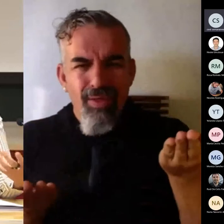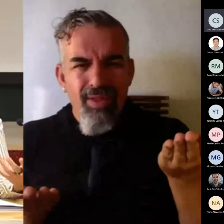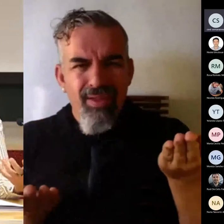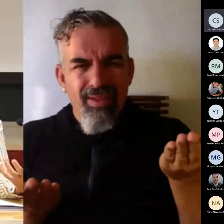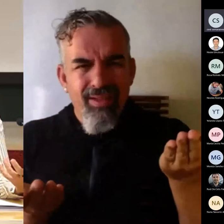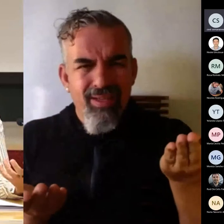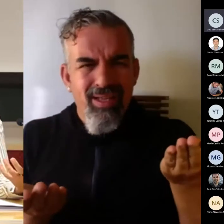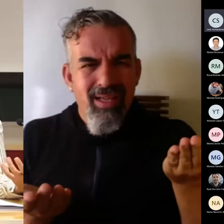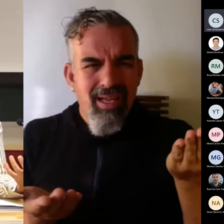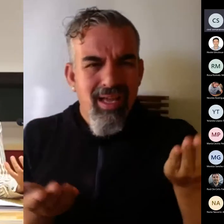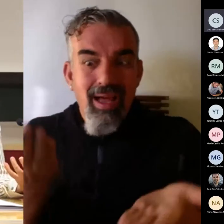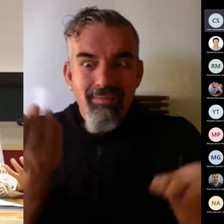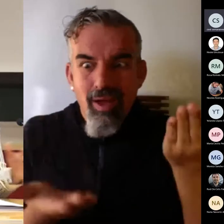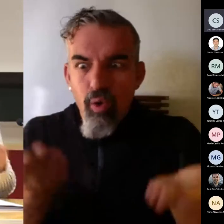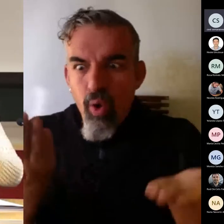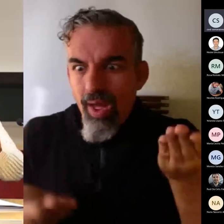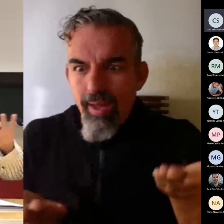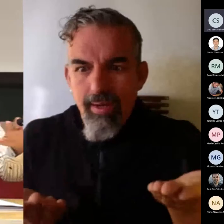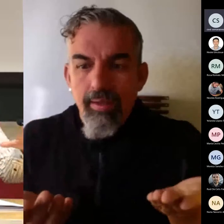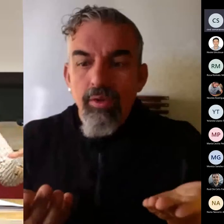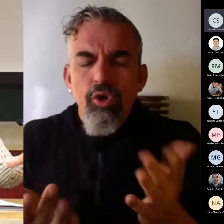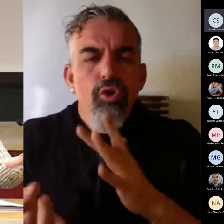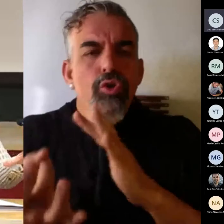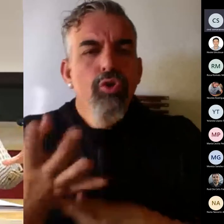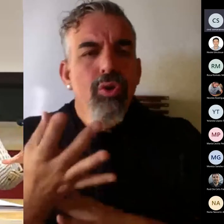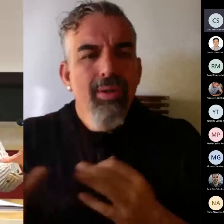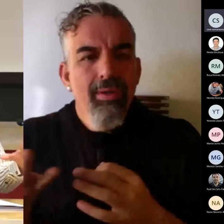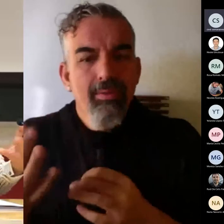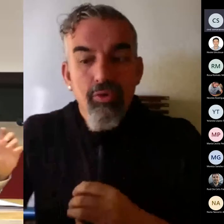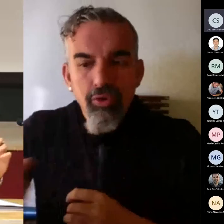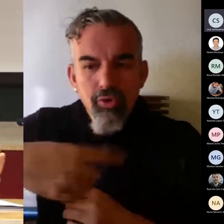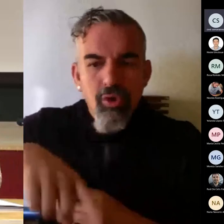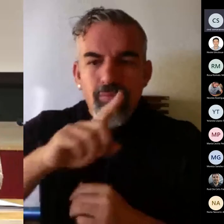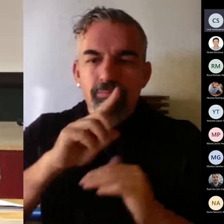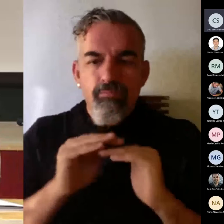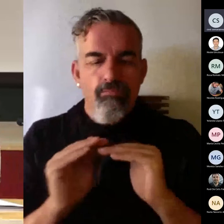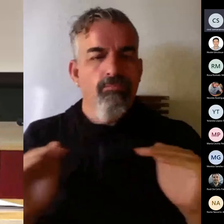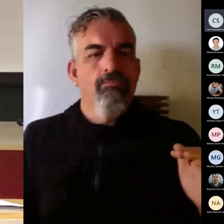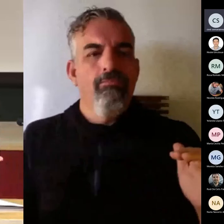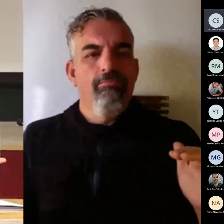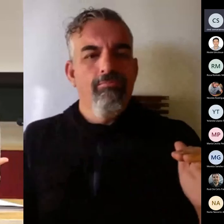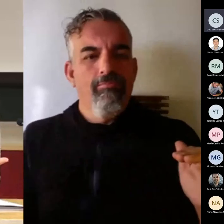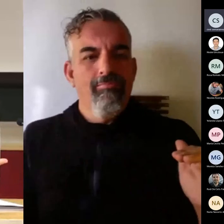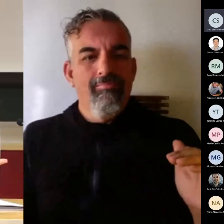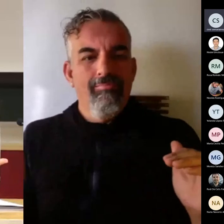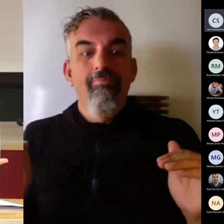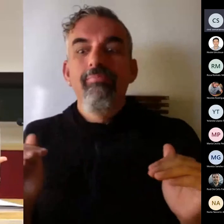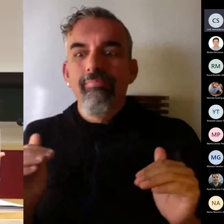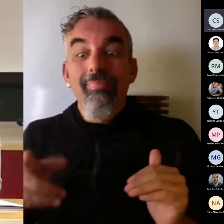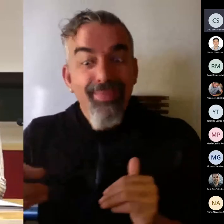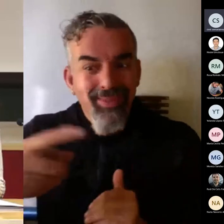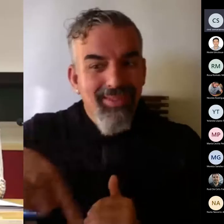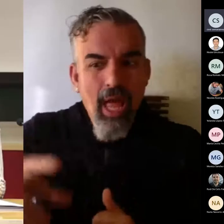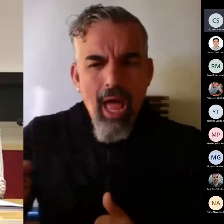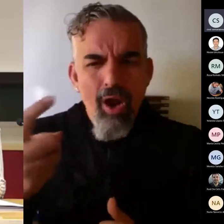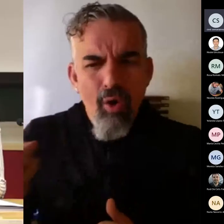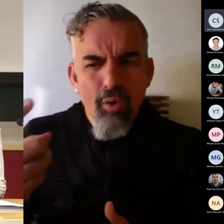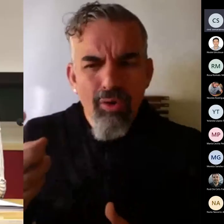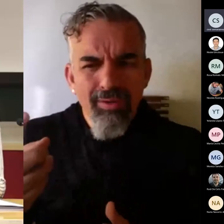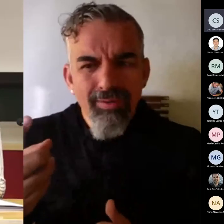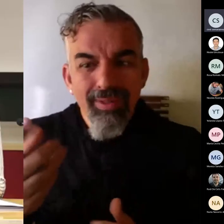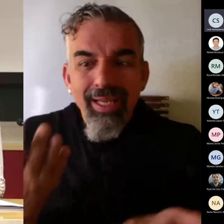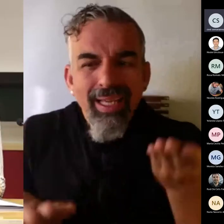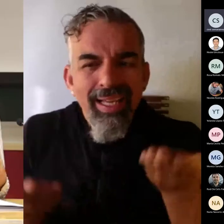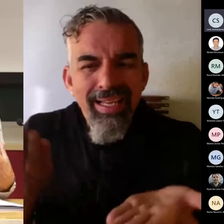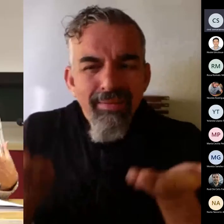les vas a evaluar, qué es lo que pasa, silencio, digo, ¿verdad? Luego, el interés de ellos realmente es la evaluación, pero